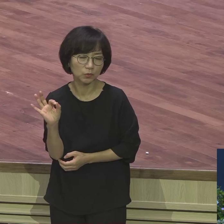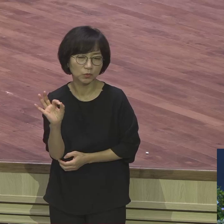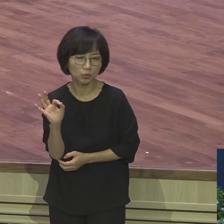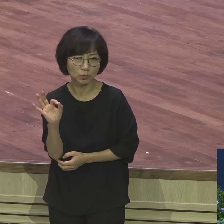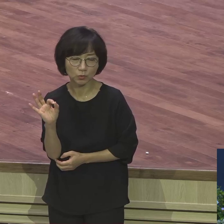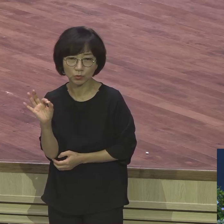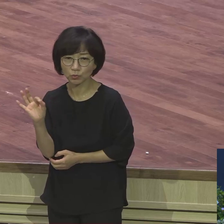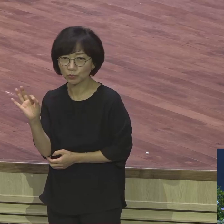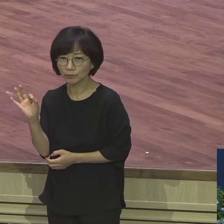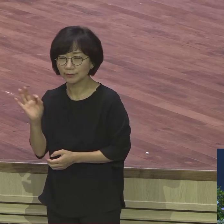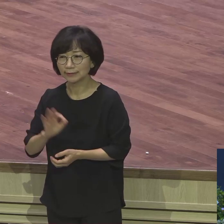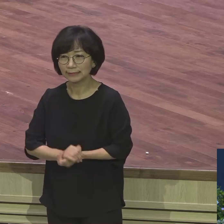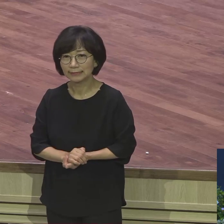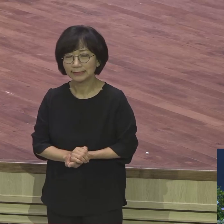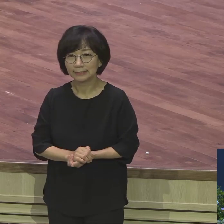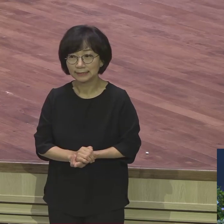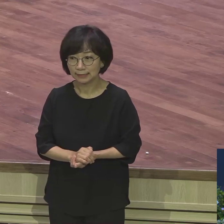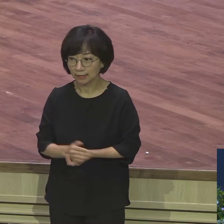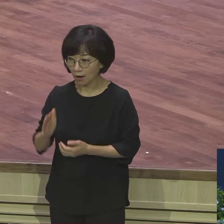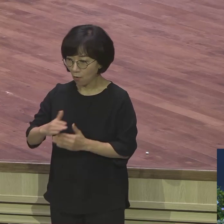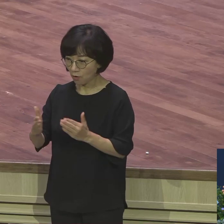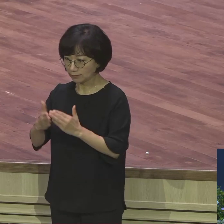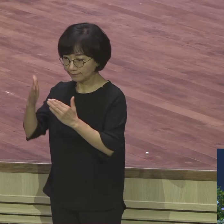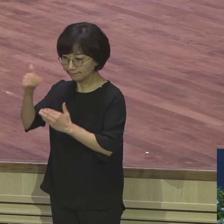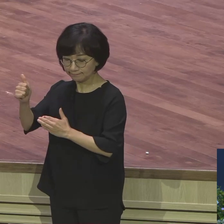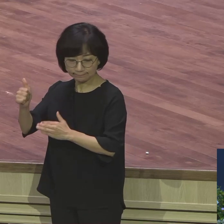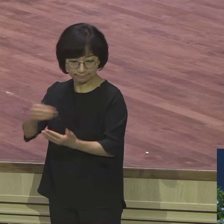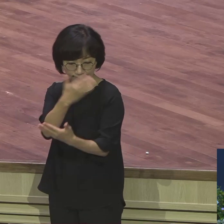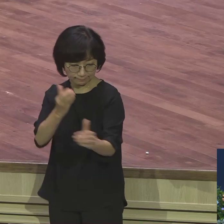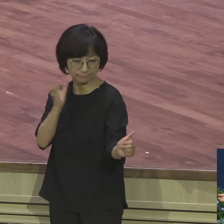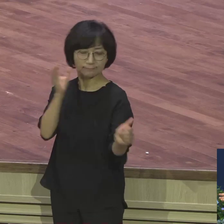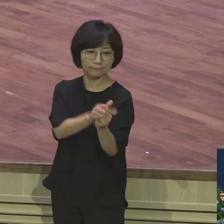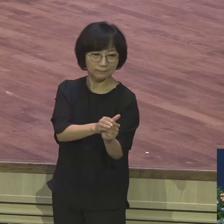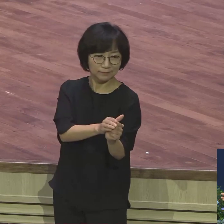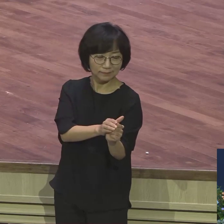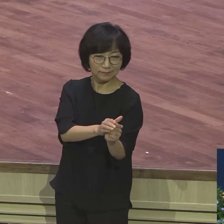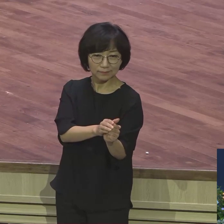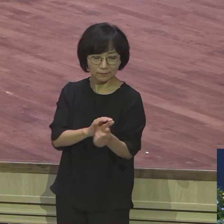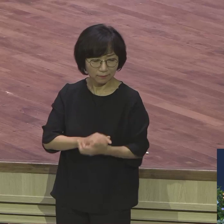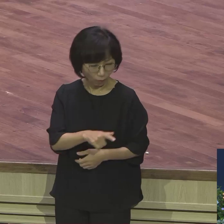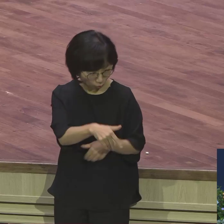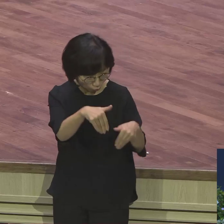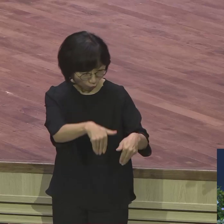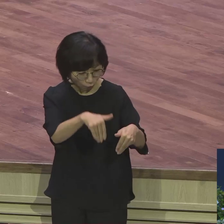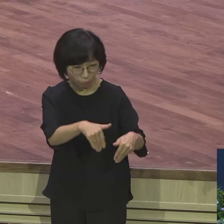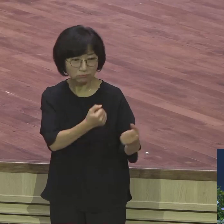근데 이걸 맡겼다 얼마나 노예인데 노예인데